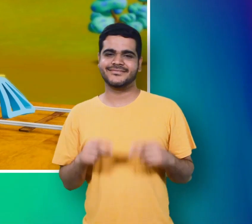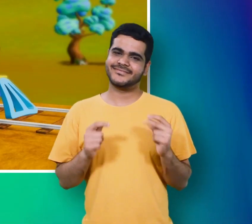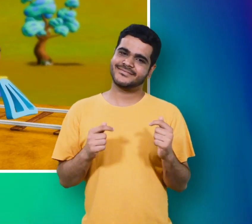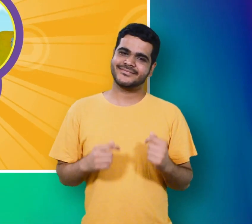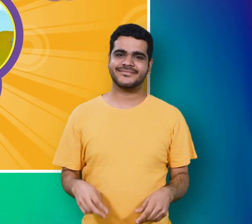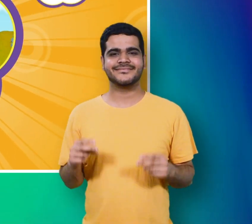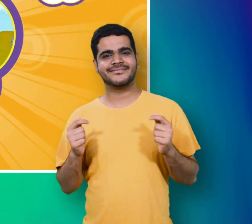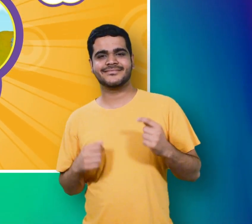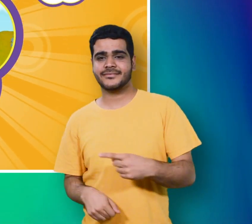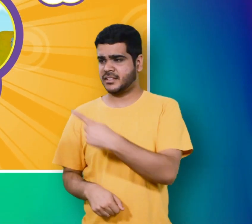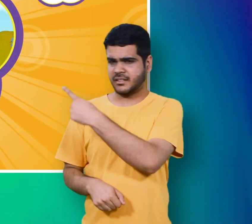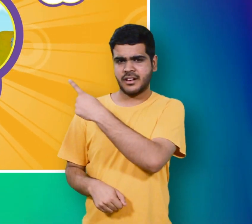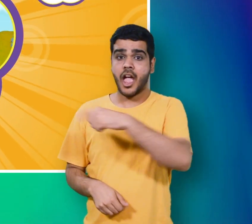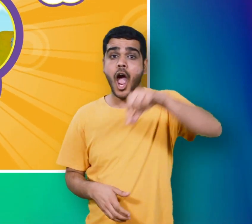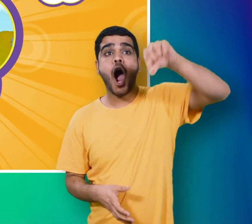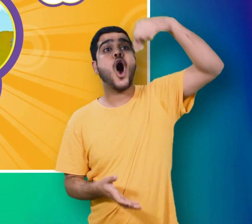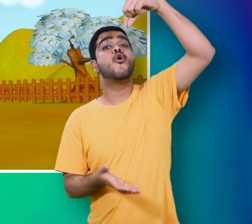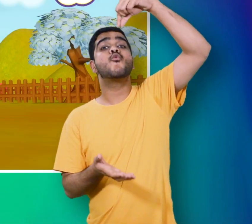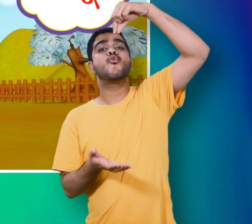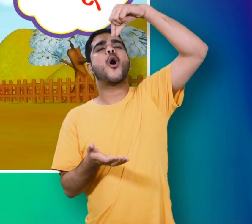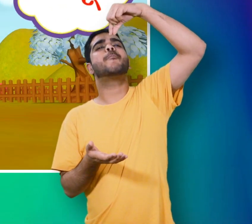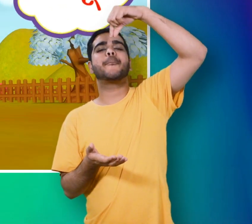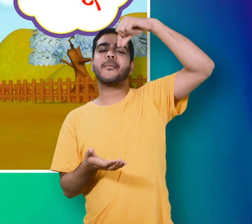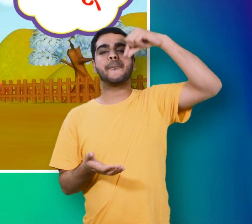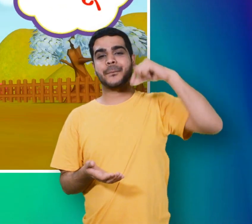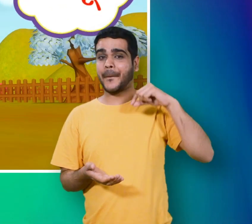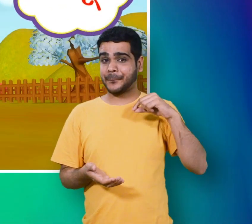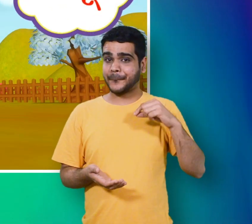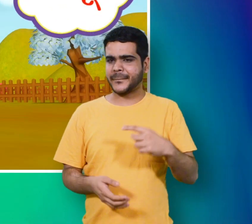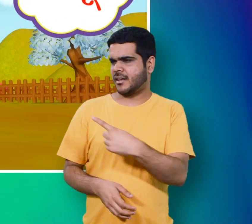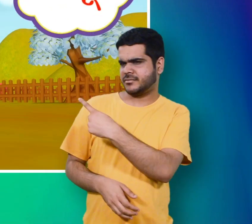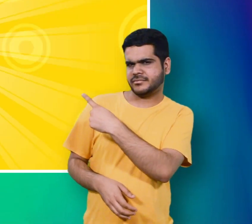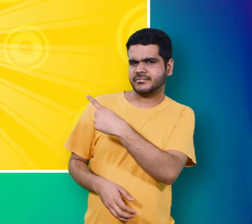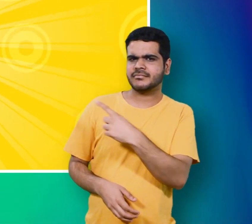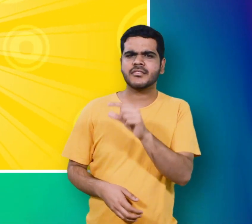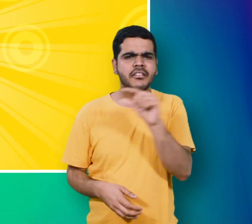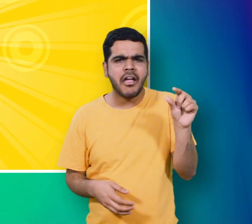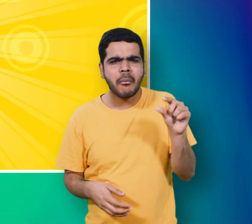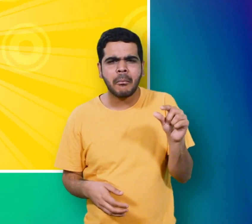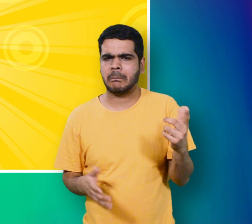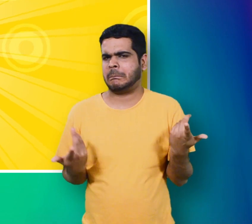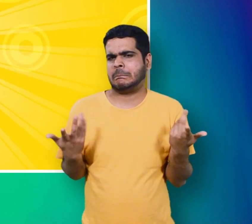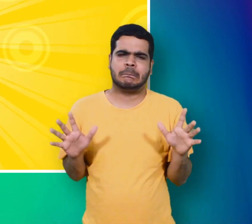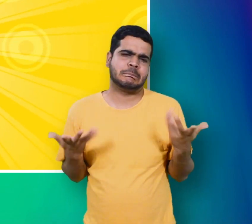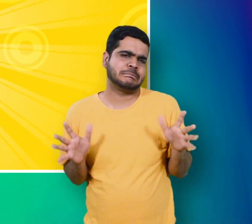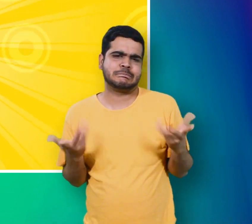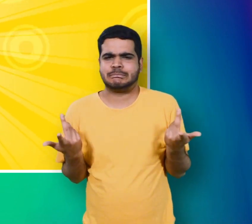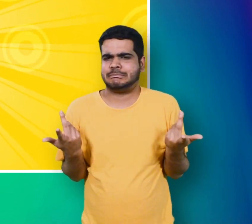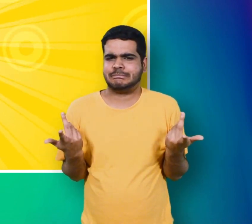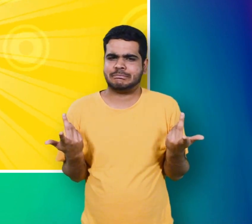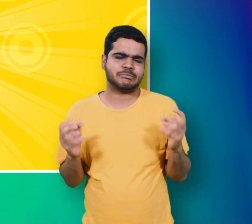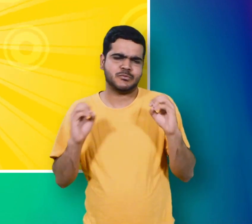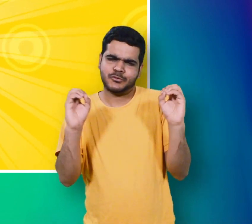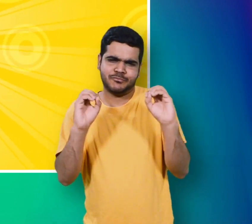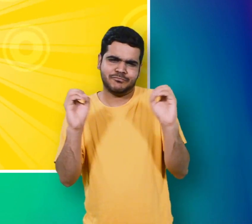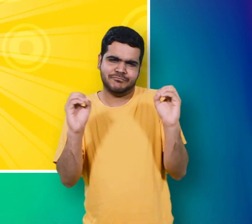अंग से अंगुट, अंग अंग अंगुट अह से खाली, खाली, खाली,